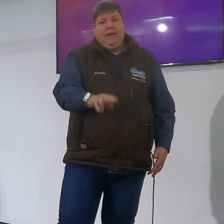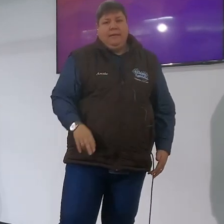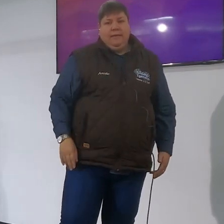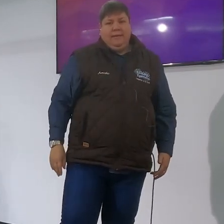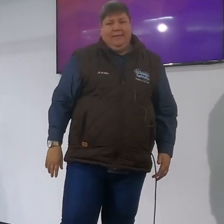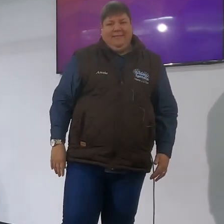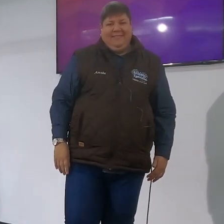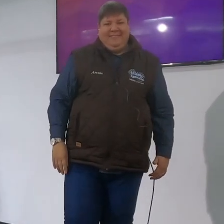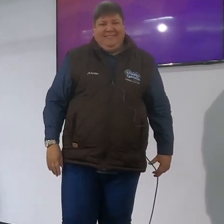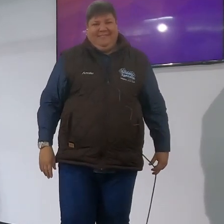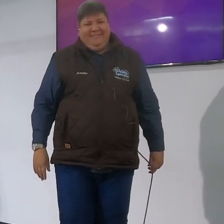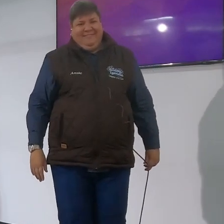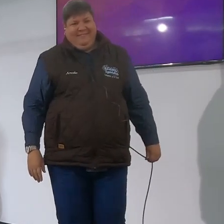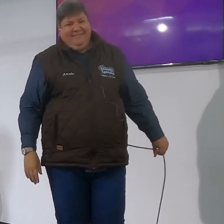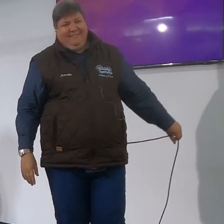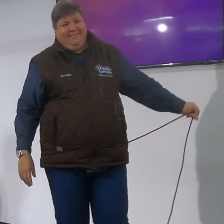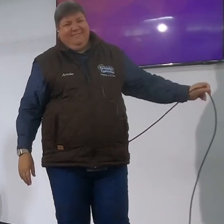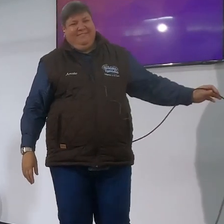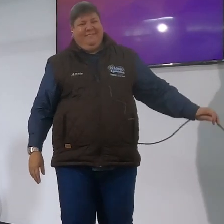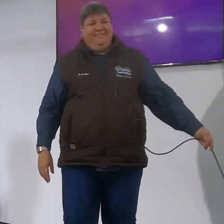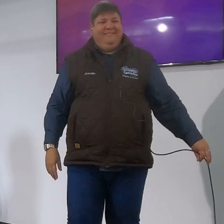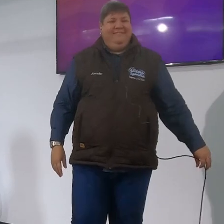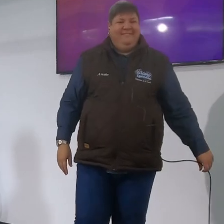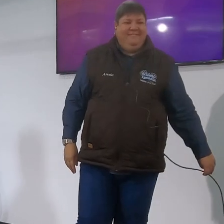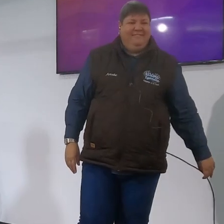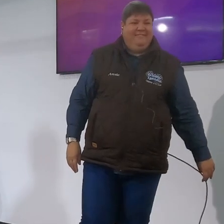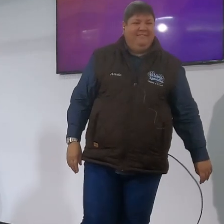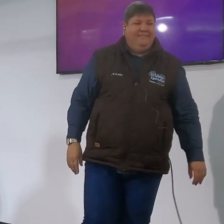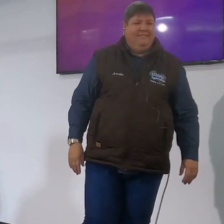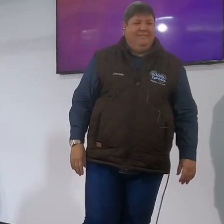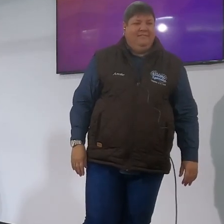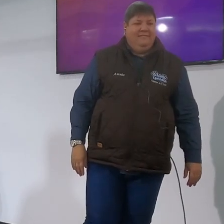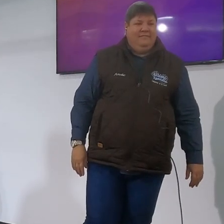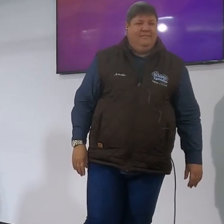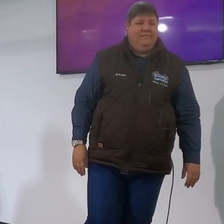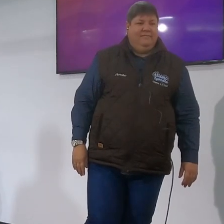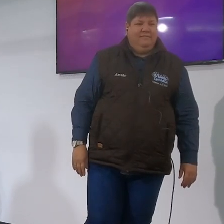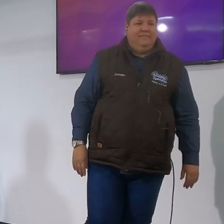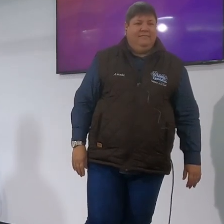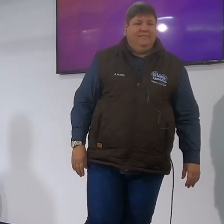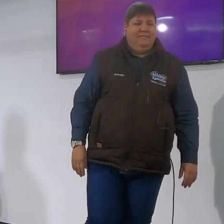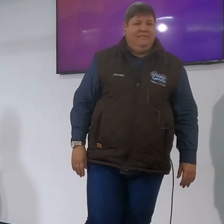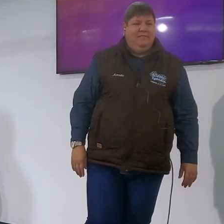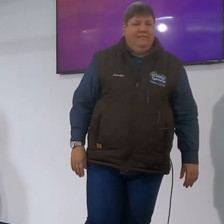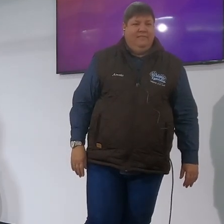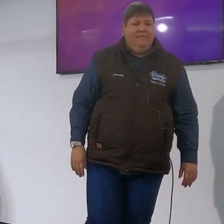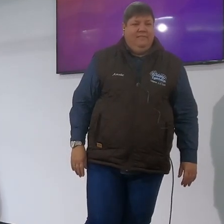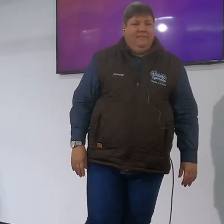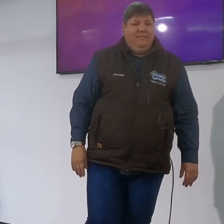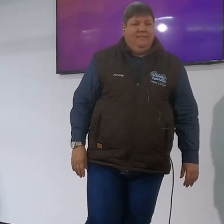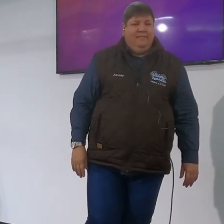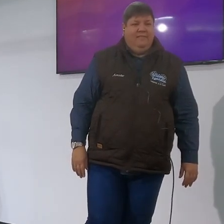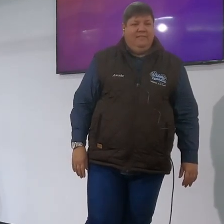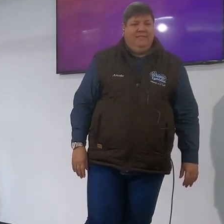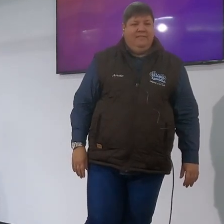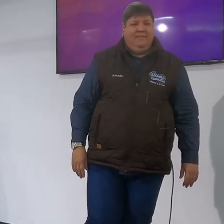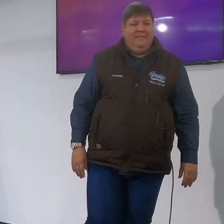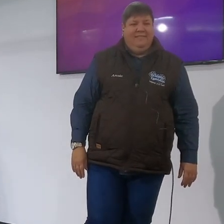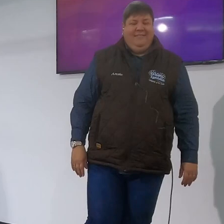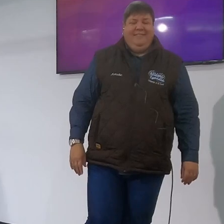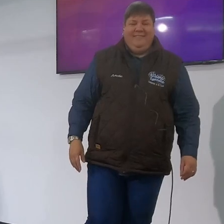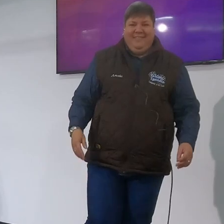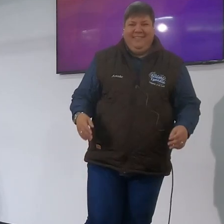ok dit wil ek ons by die laaste ene kom vertrouwe die heren vir invloed in jou leven kom vertrouwe die heren vir invloed in jou leven